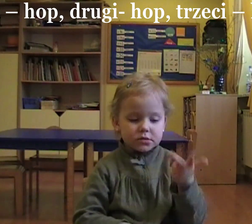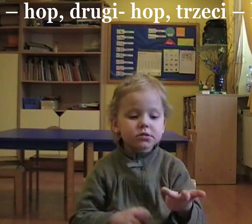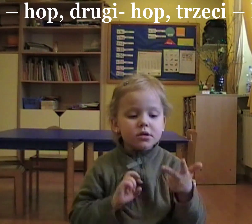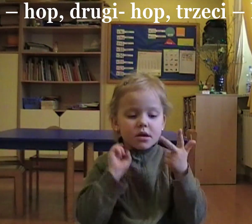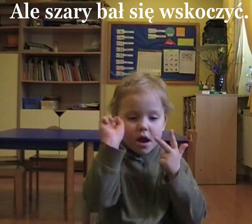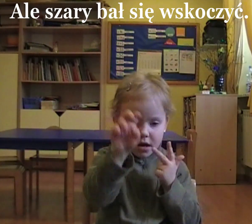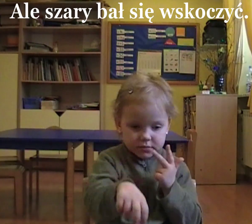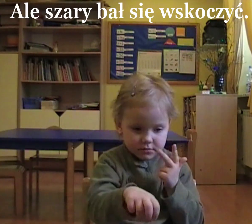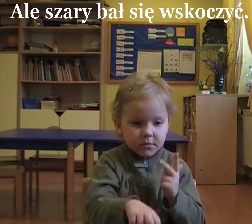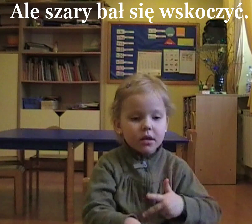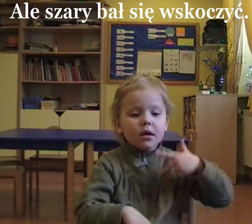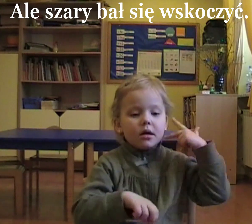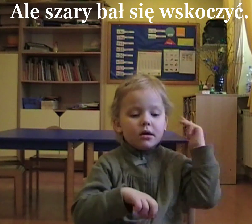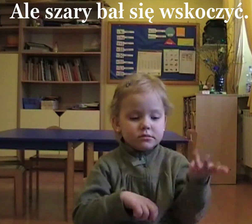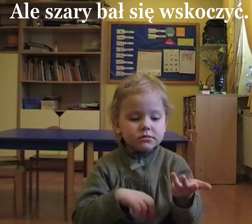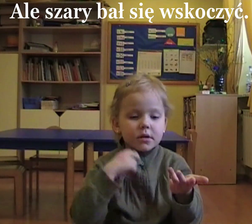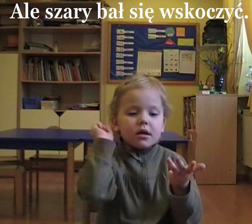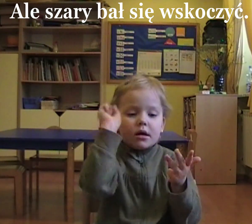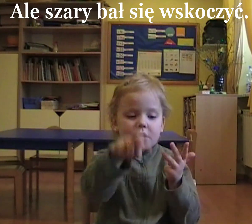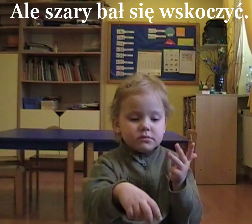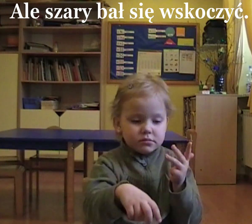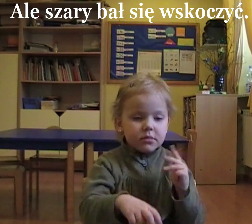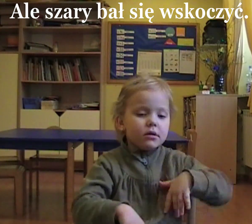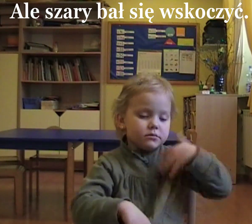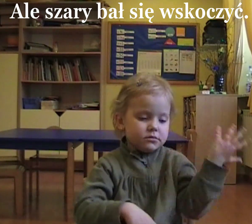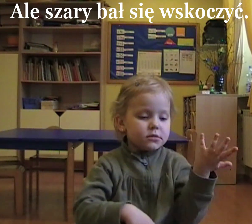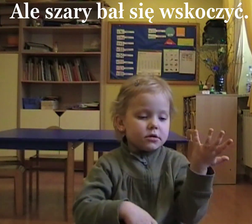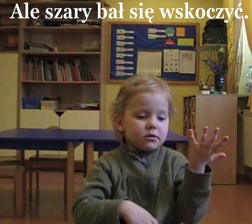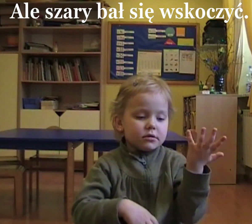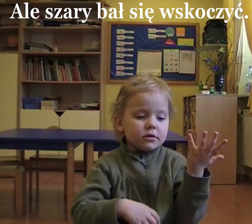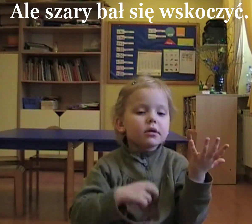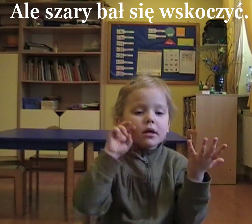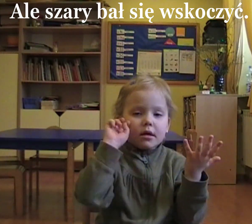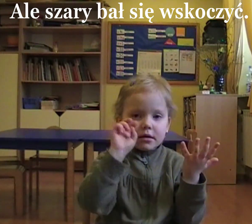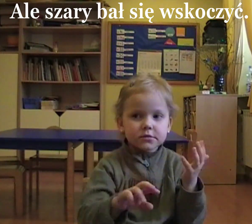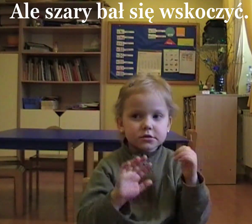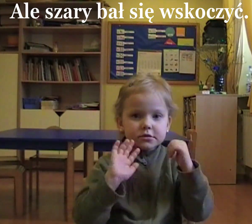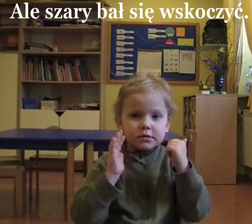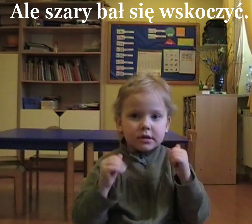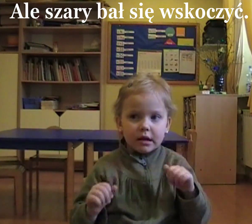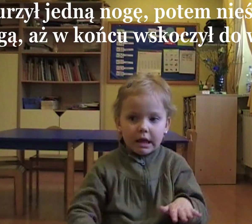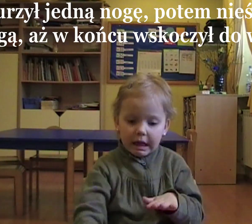hop, trzeci, hop. Ale szary bał się wskoczyć.